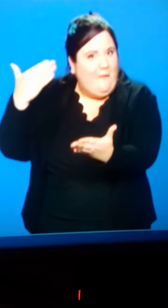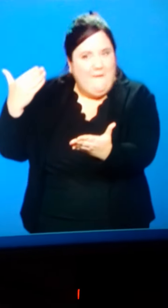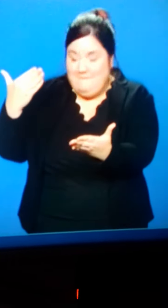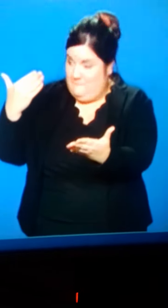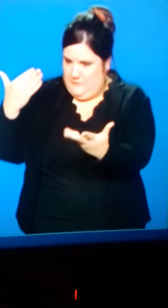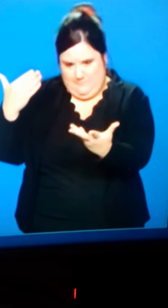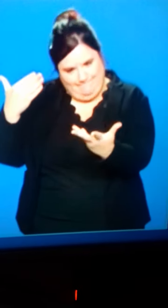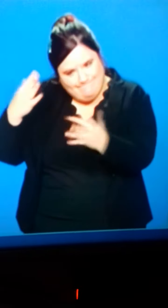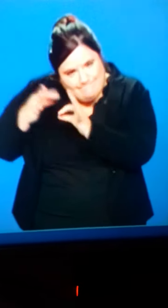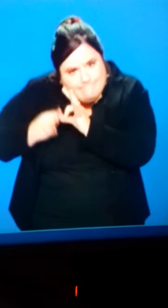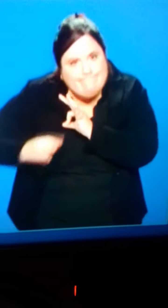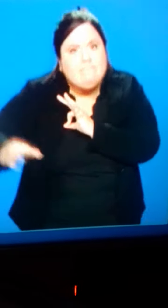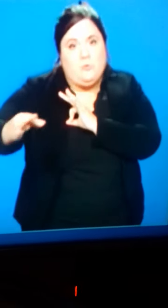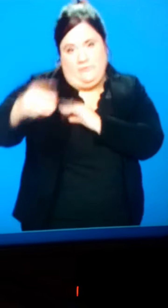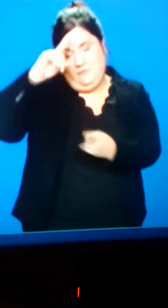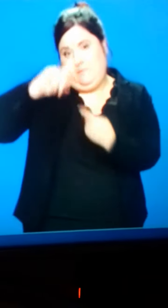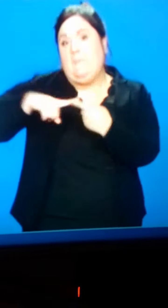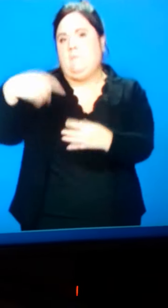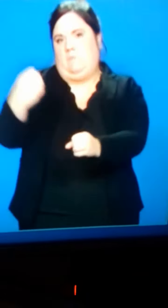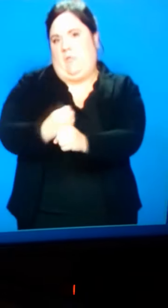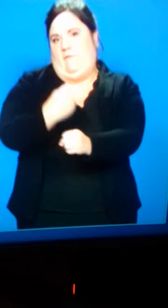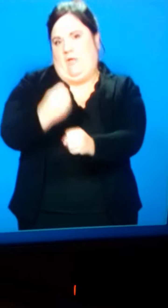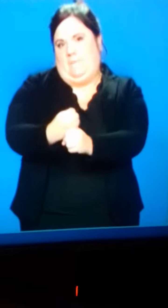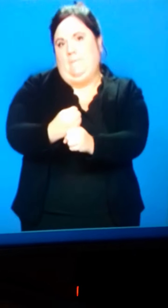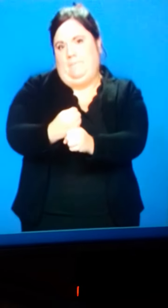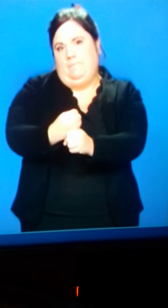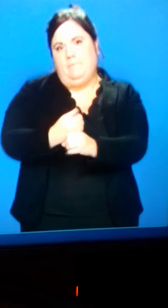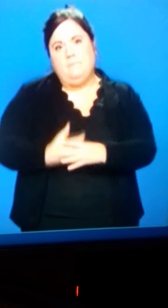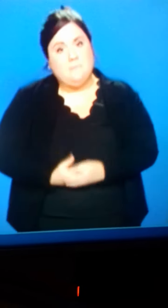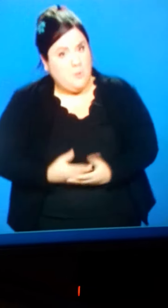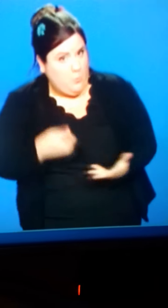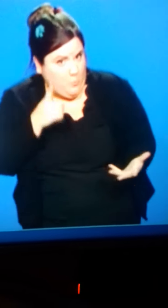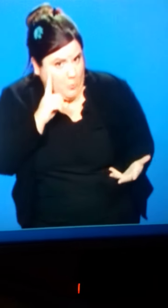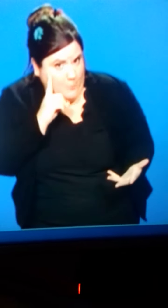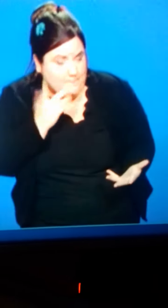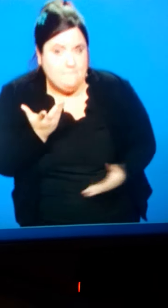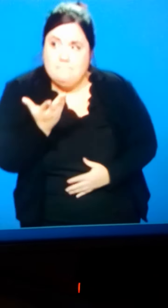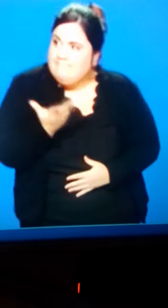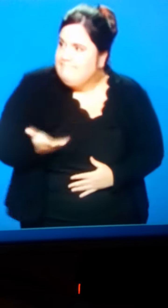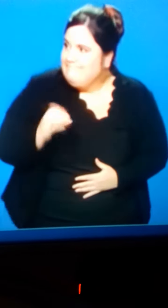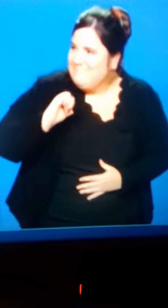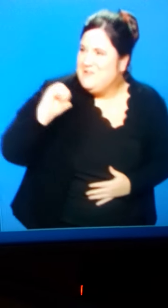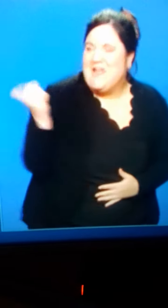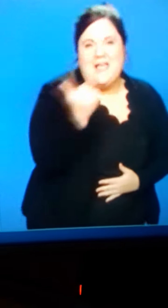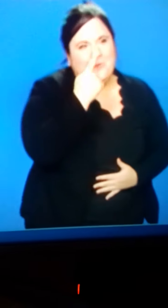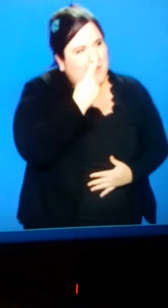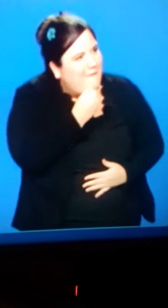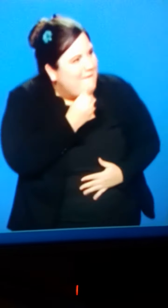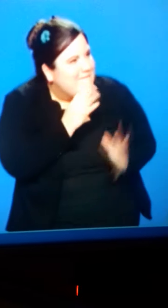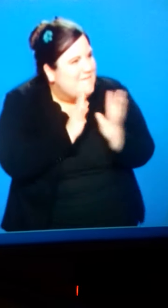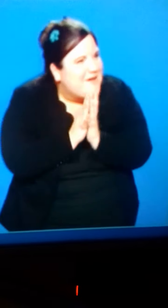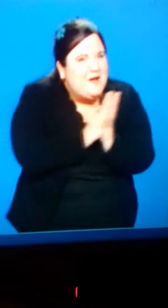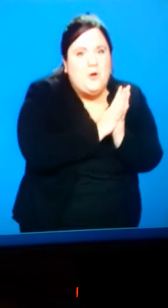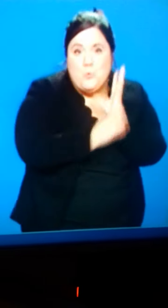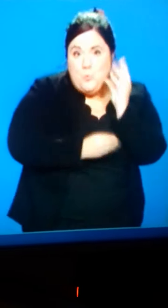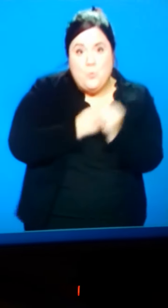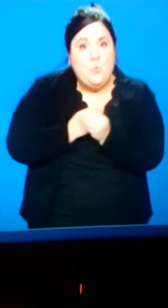parce que, pour chacun d'entre nous, c'est le travail qui nous permet de créer des liens, d'augmenter notre pouvoir d'achat, de progresser